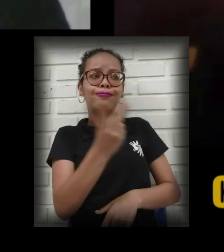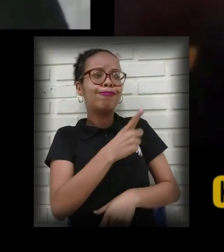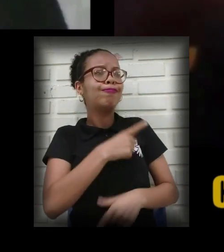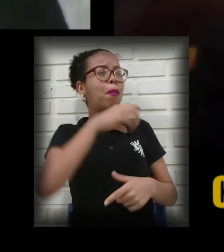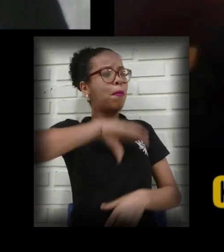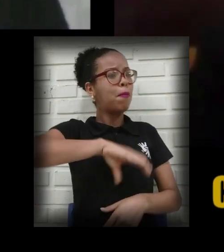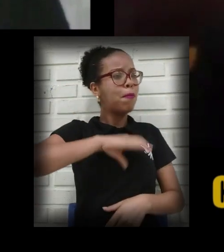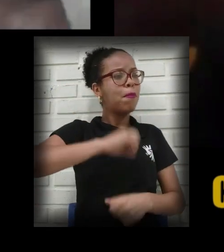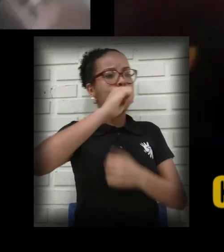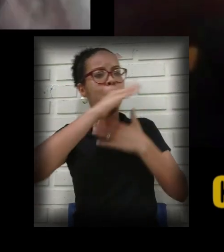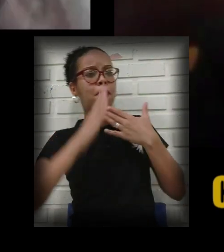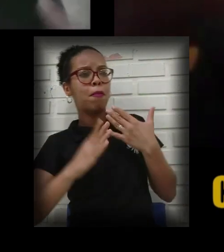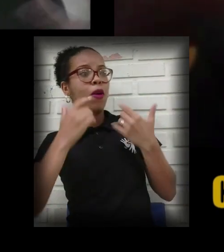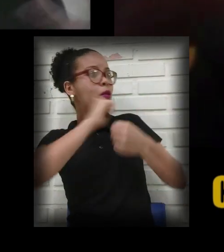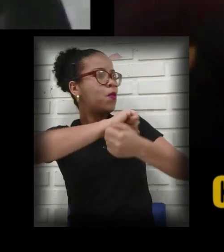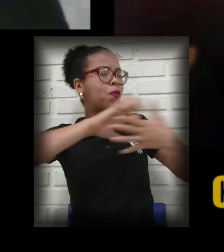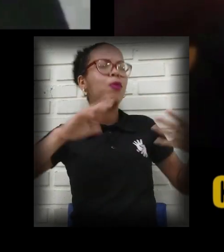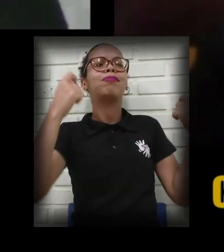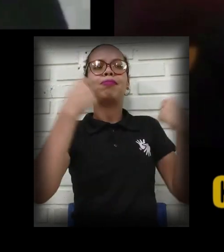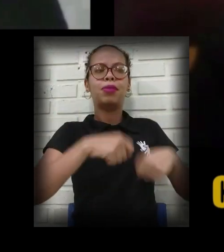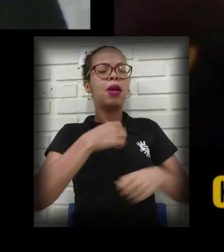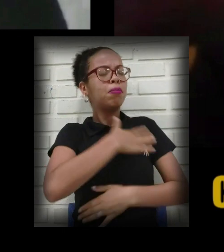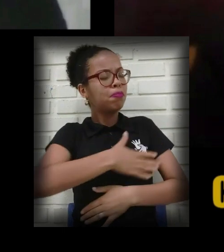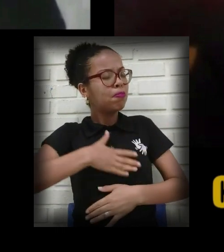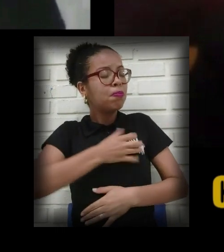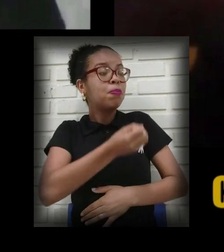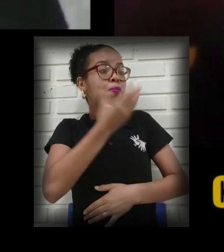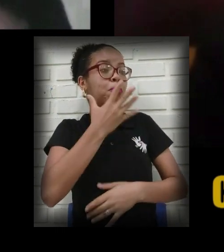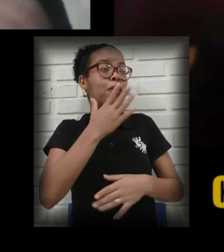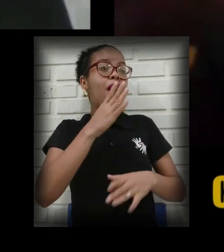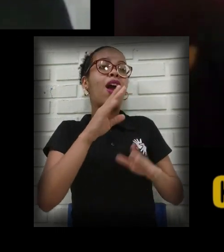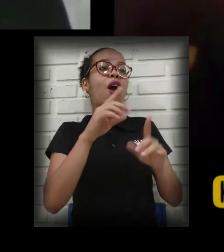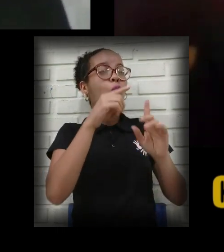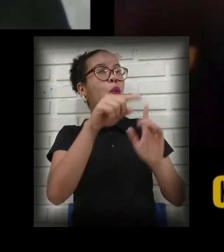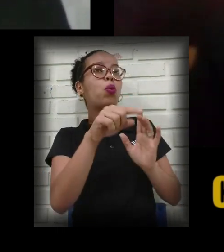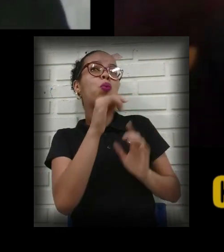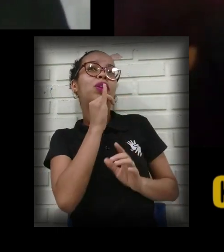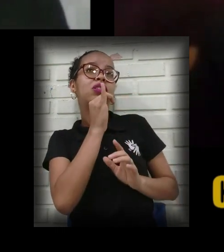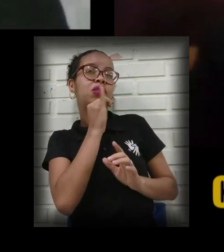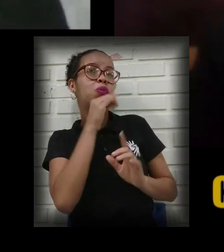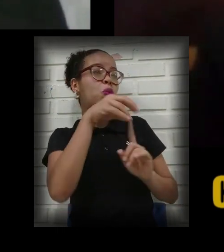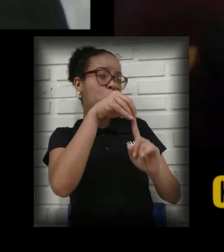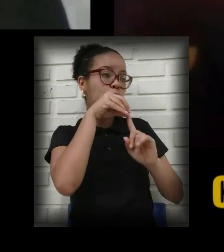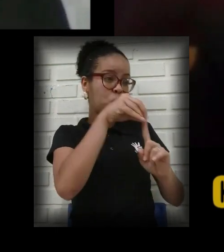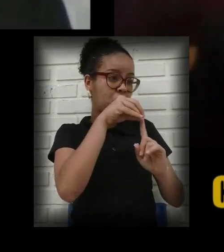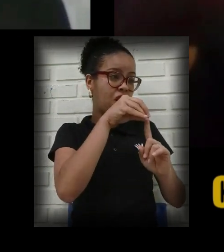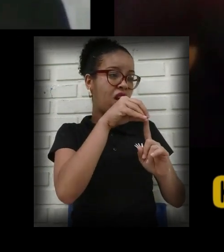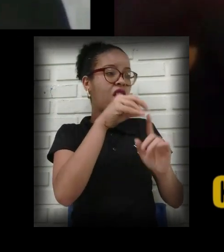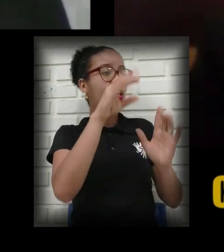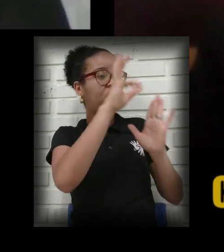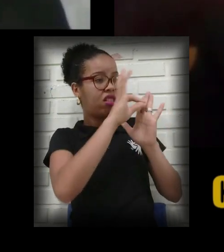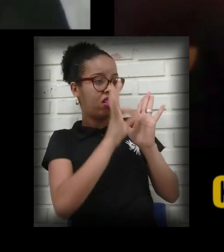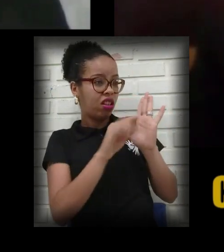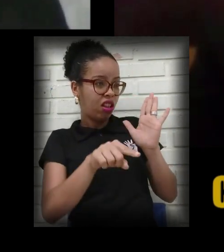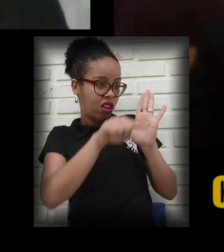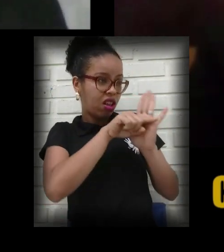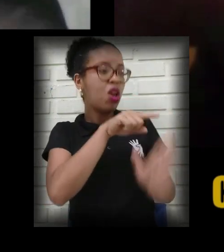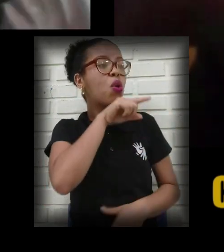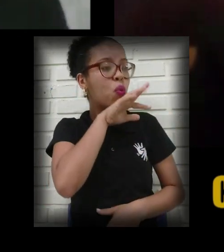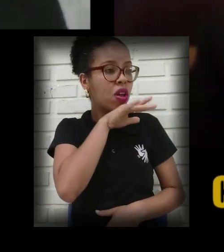gratificante, né? E a única desvantagem em trabalhar nessa área, assim, por enquanto,